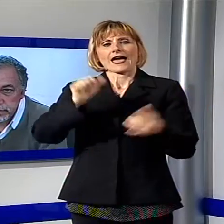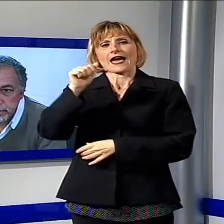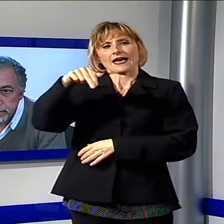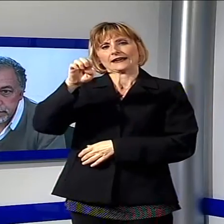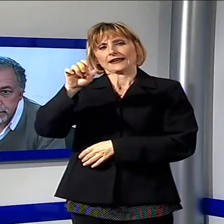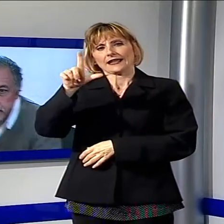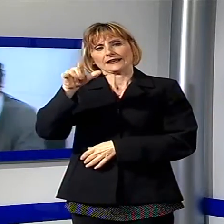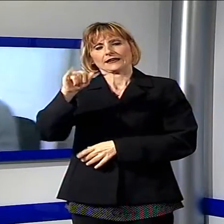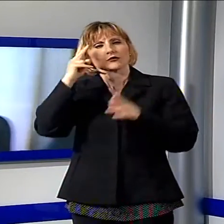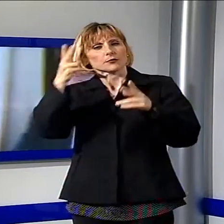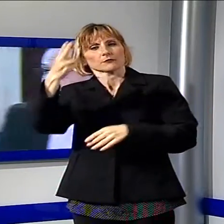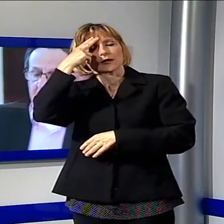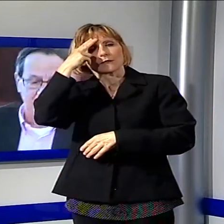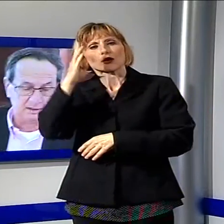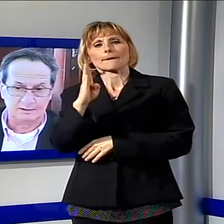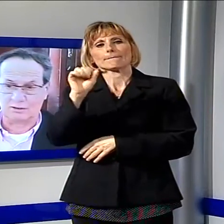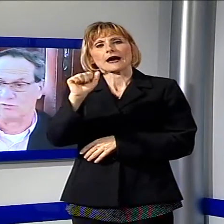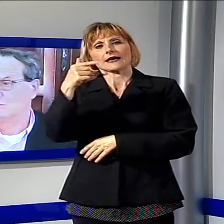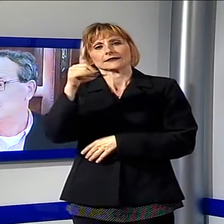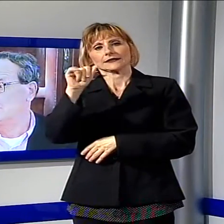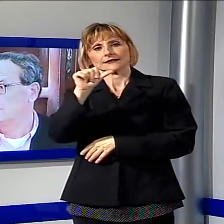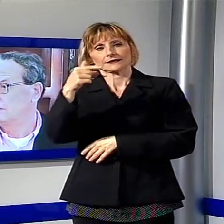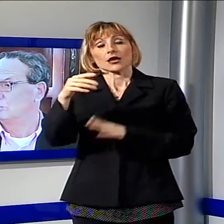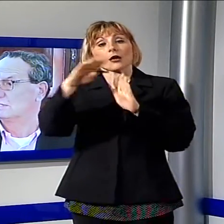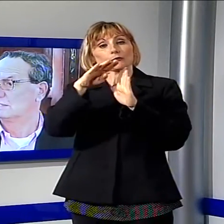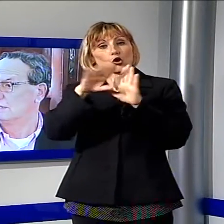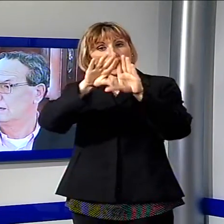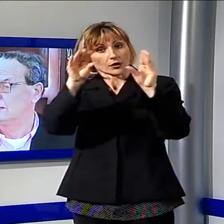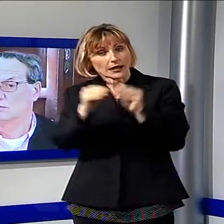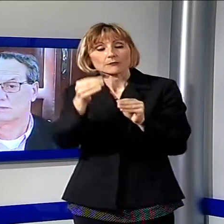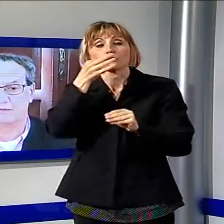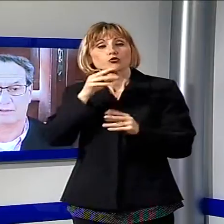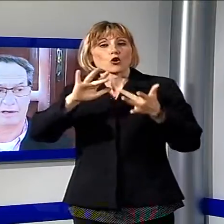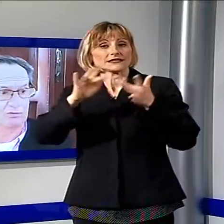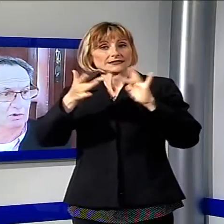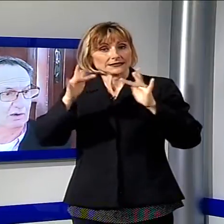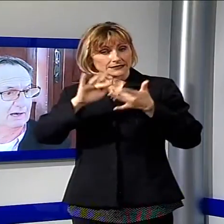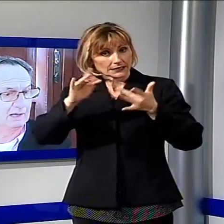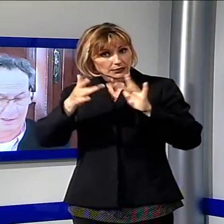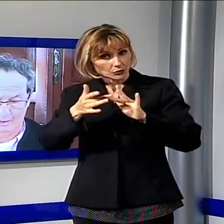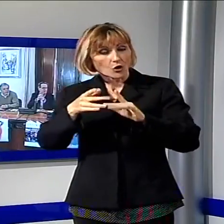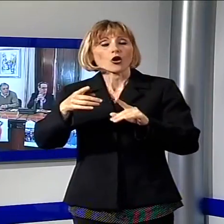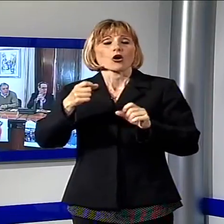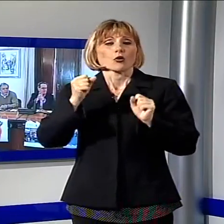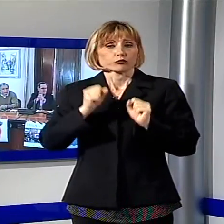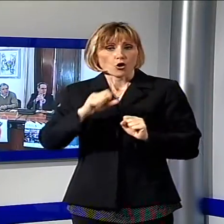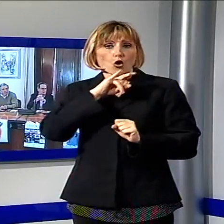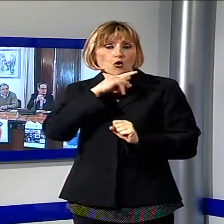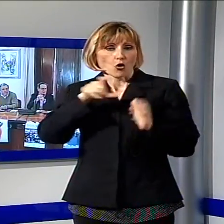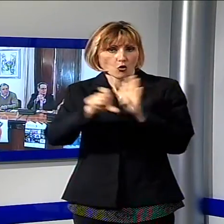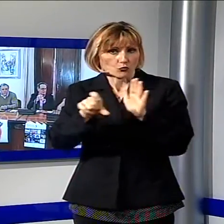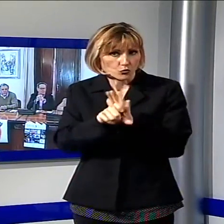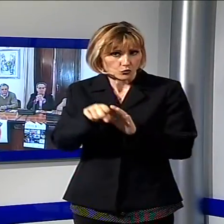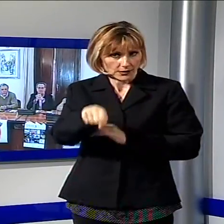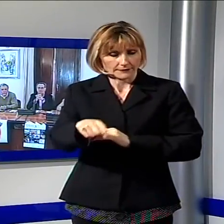dedicato a Lucio Battisti. Il programma completo del giugno porcarese è consultabile sul sito internet e sulla pagina Facebook della